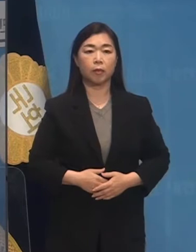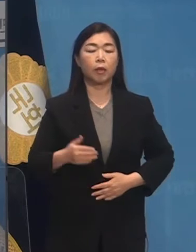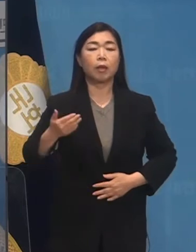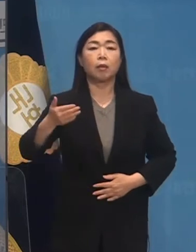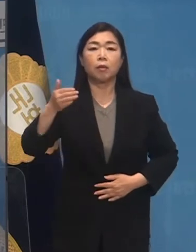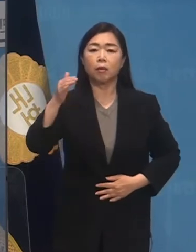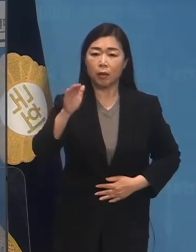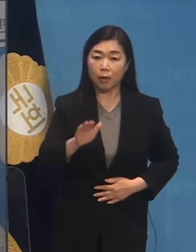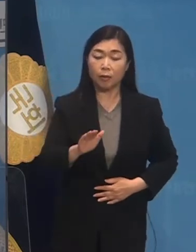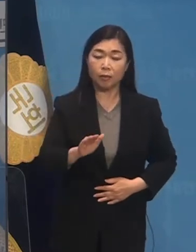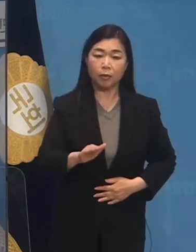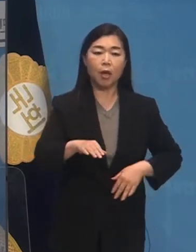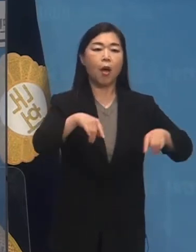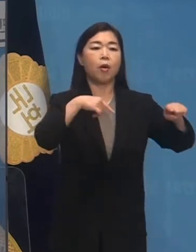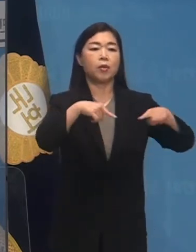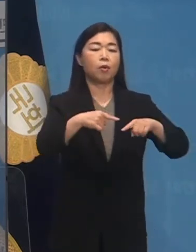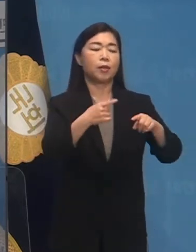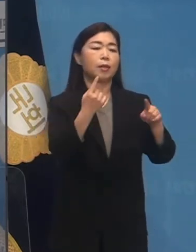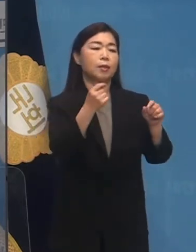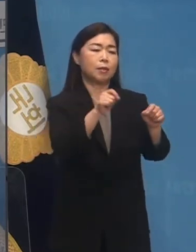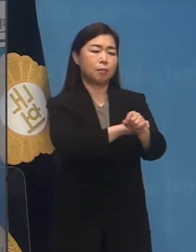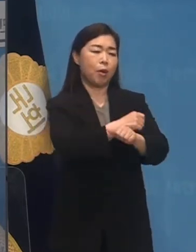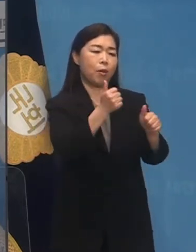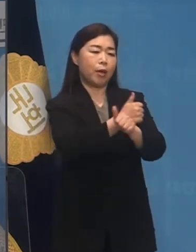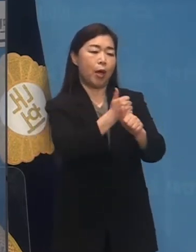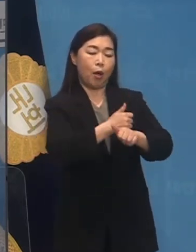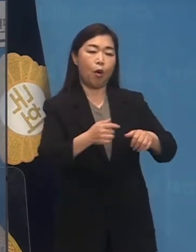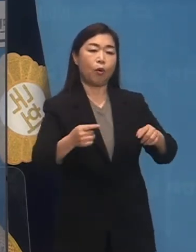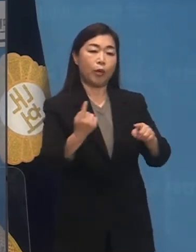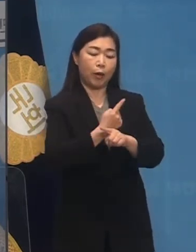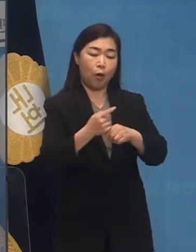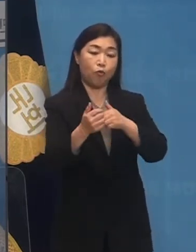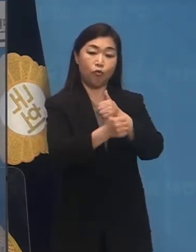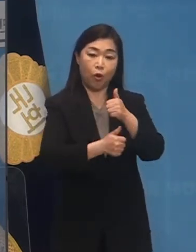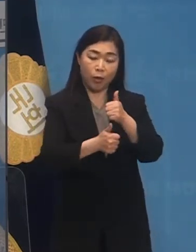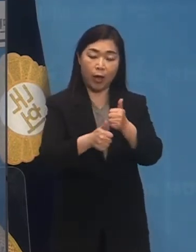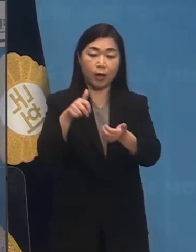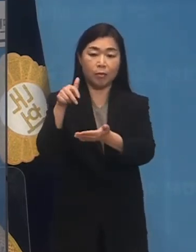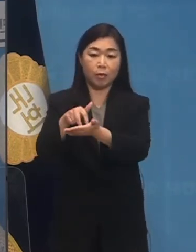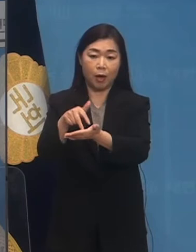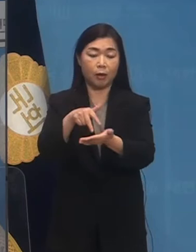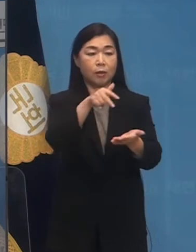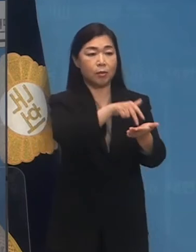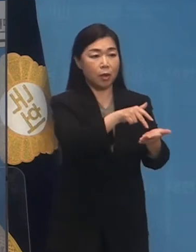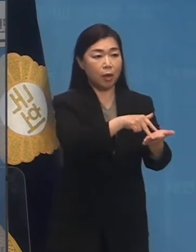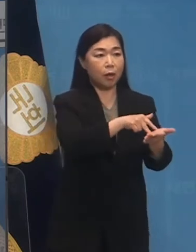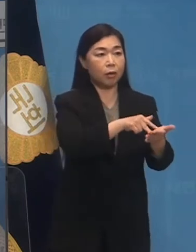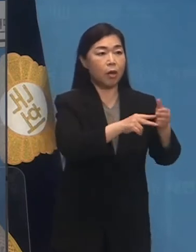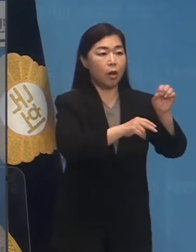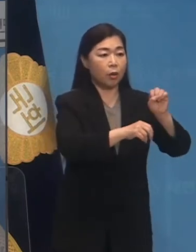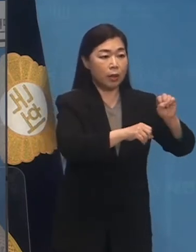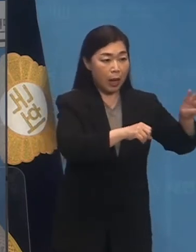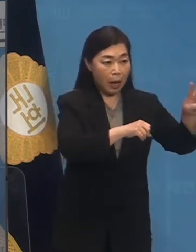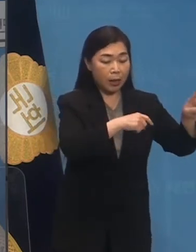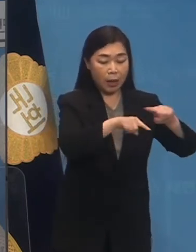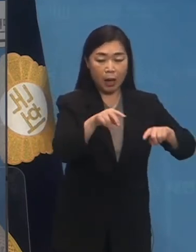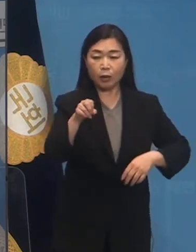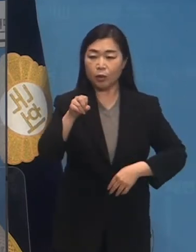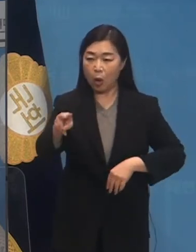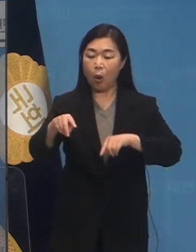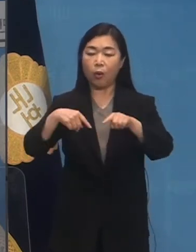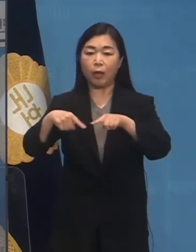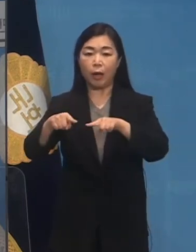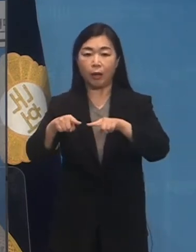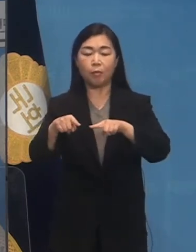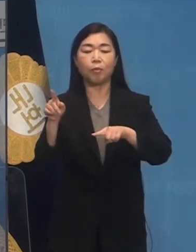그러나 정기특위 구성 이후 여야는 양당 간 합의론에 명시되어 있지 않았던 정당 가입